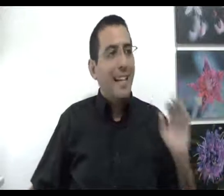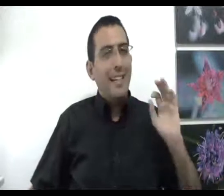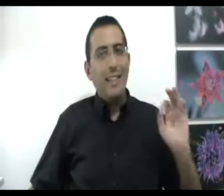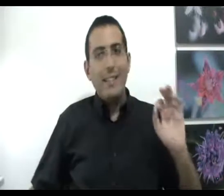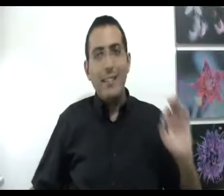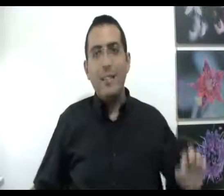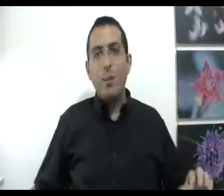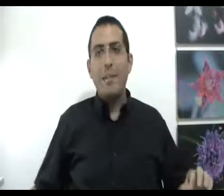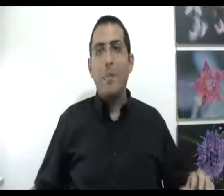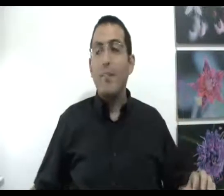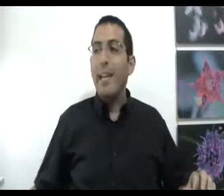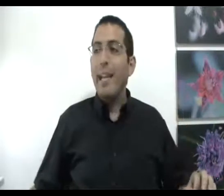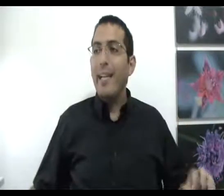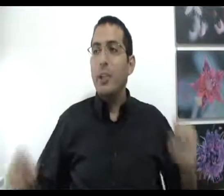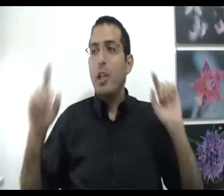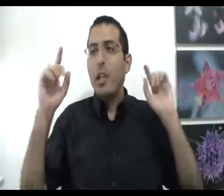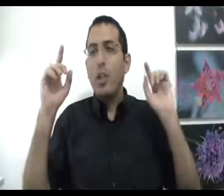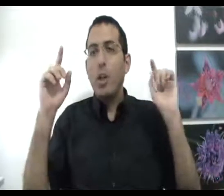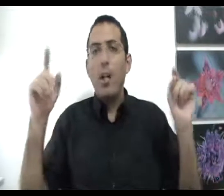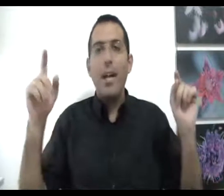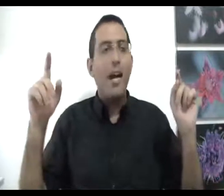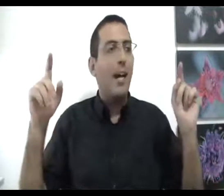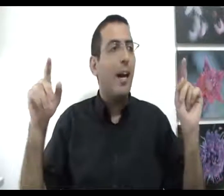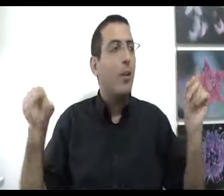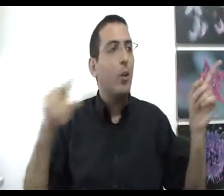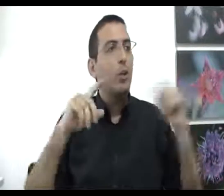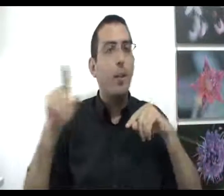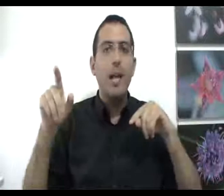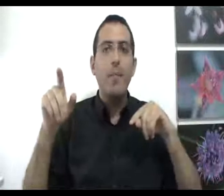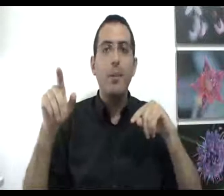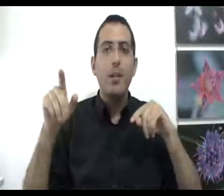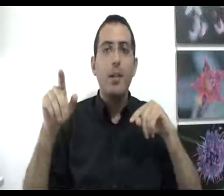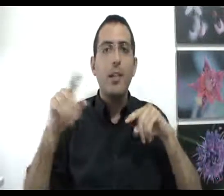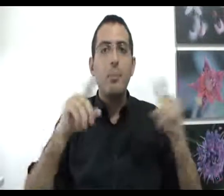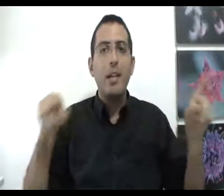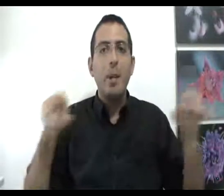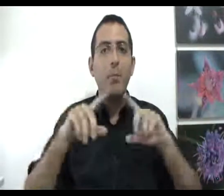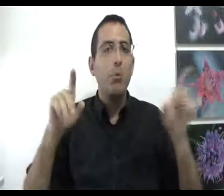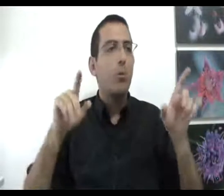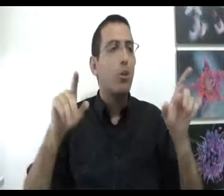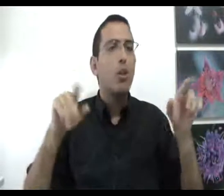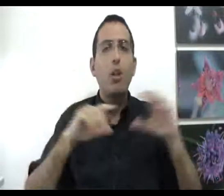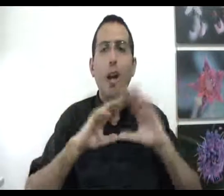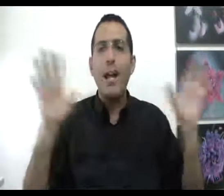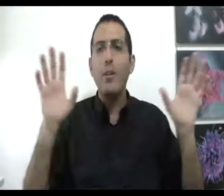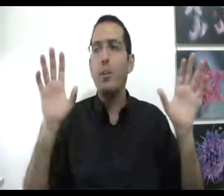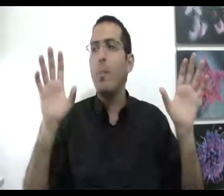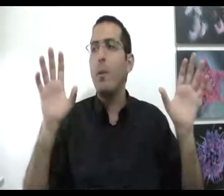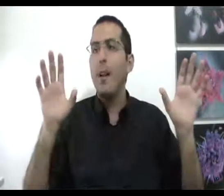אני אתן את זה נקודת מבט והיא שכל הרעיונות שבעולם יש ביניהם חיבור כל הרעיונות שבעולם